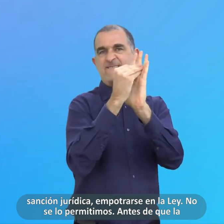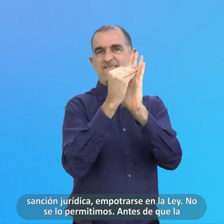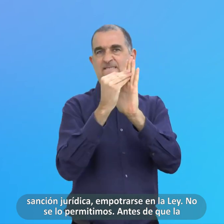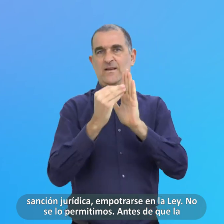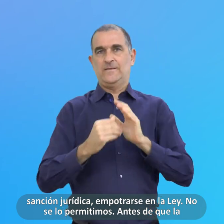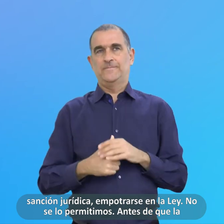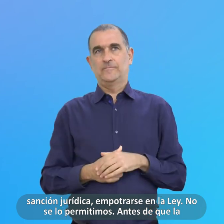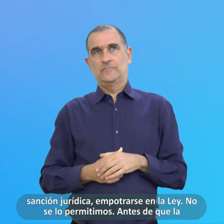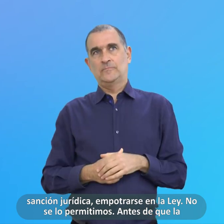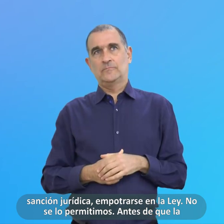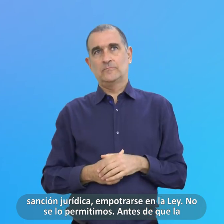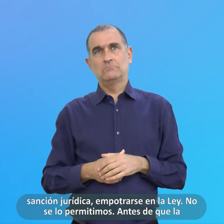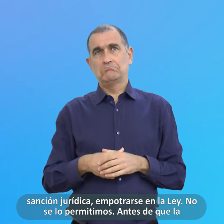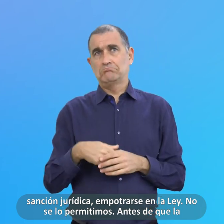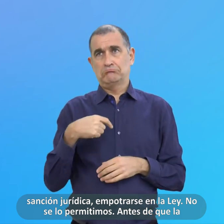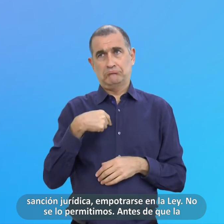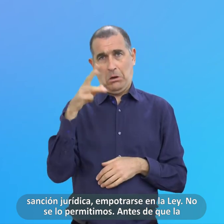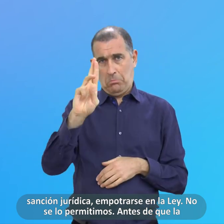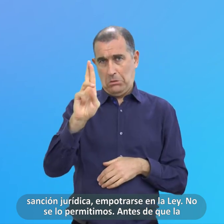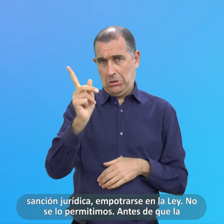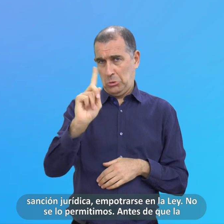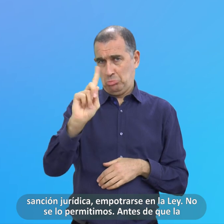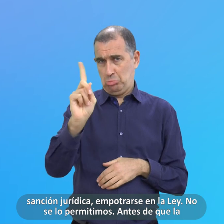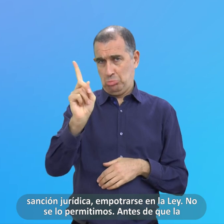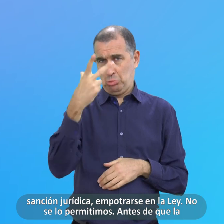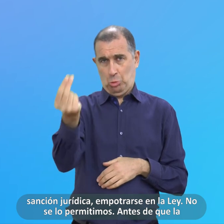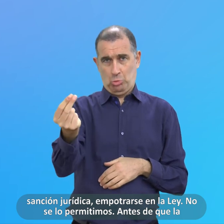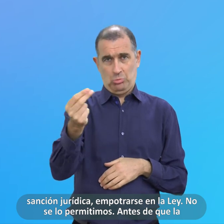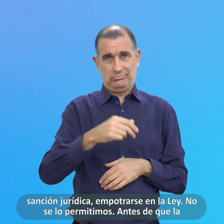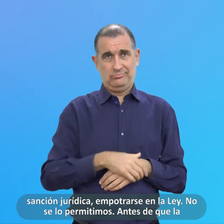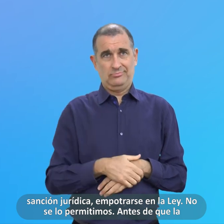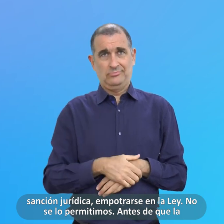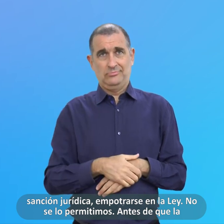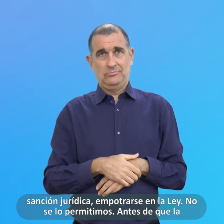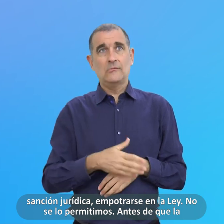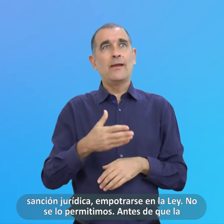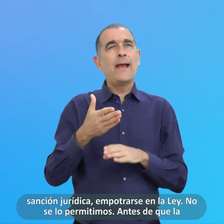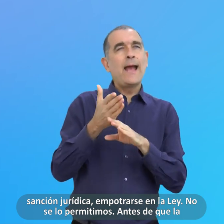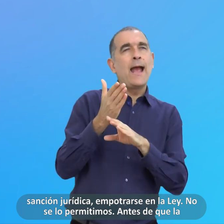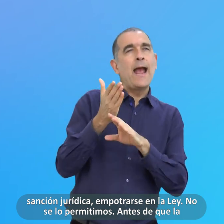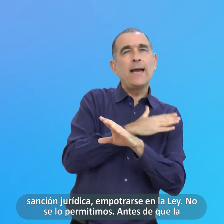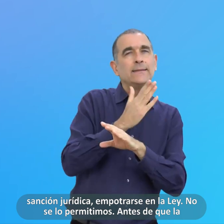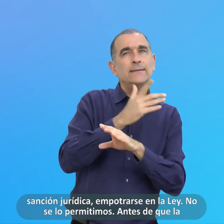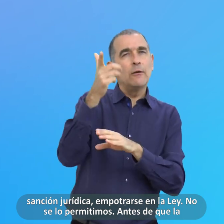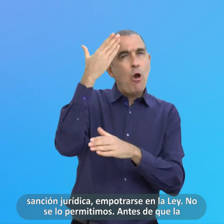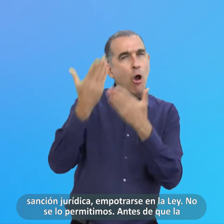No No Lo Permitimos Antes De Que La Iniquidad